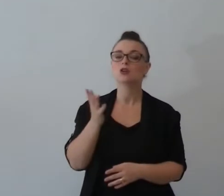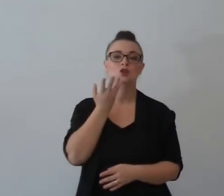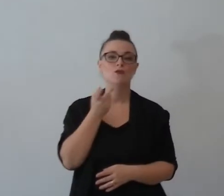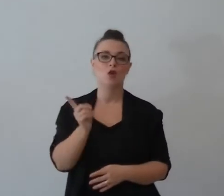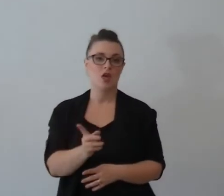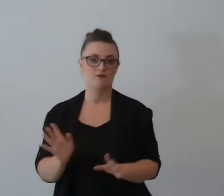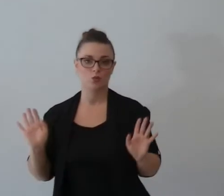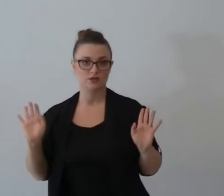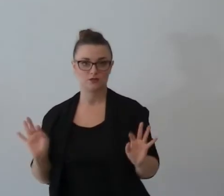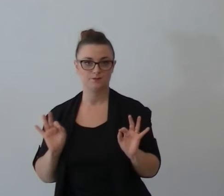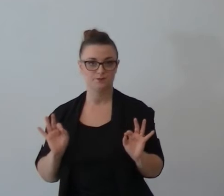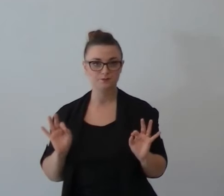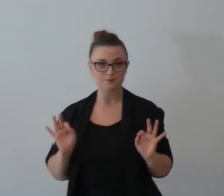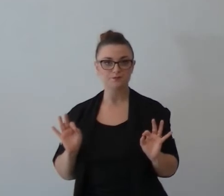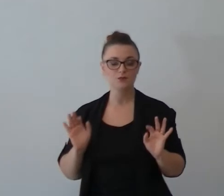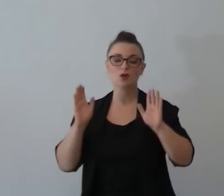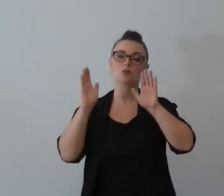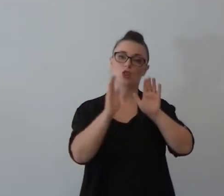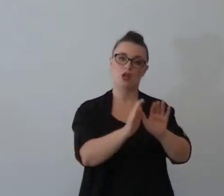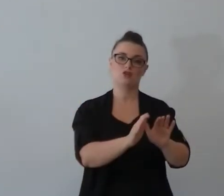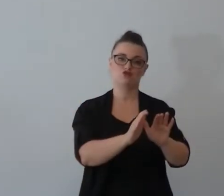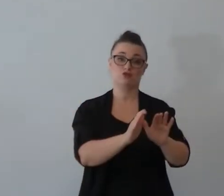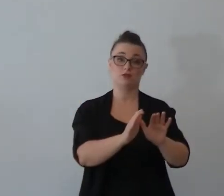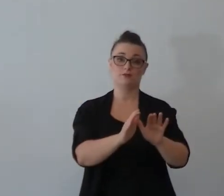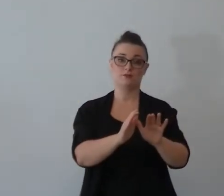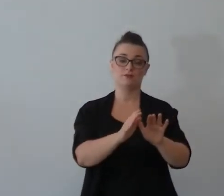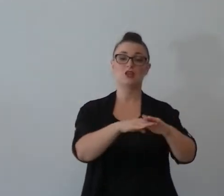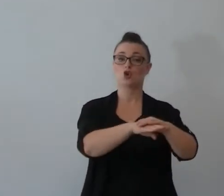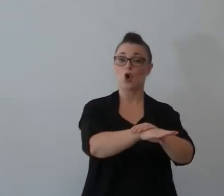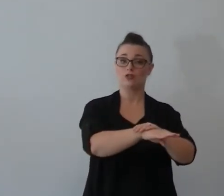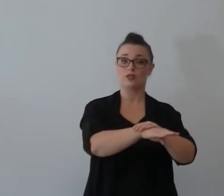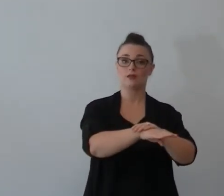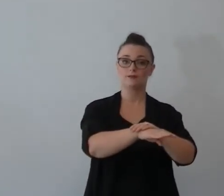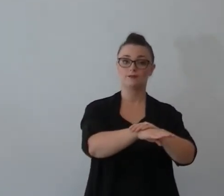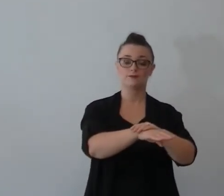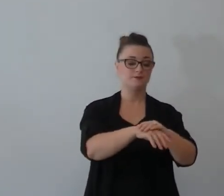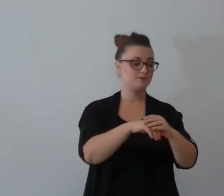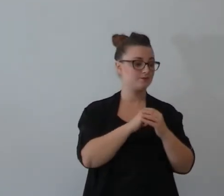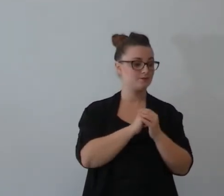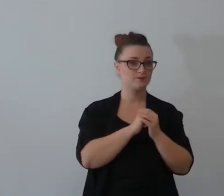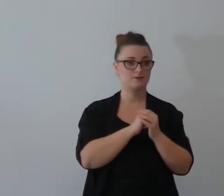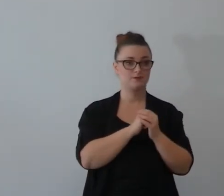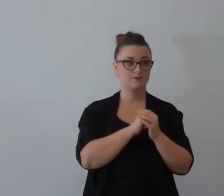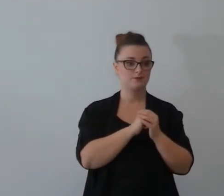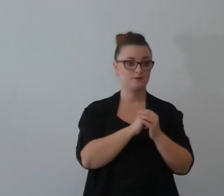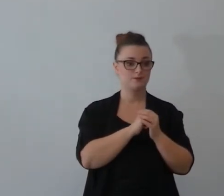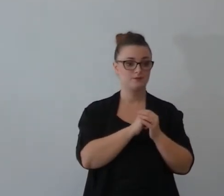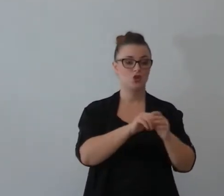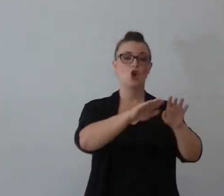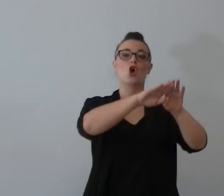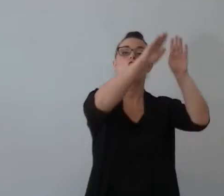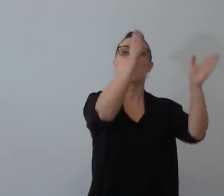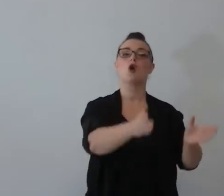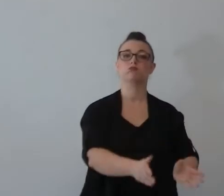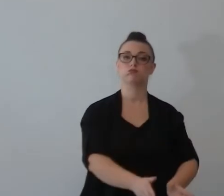tanto ma che cosa fa? apre il fa mettere il velo a Ruth